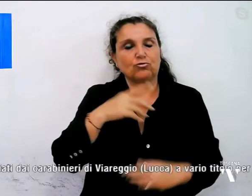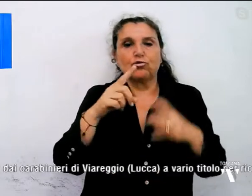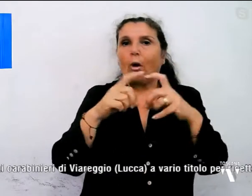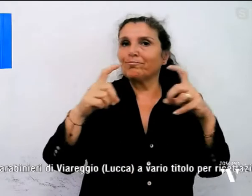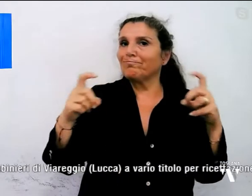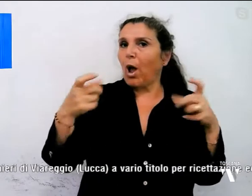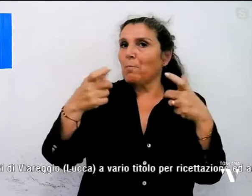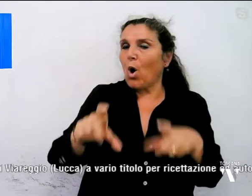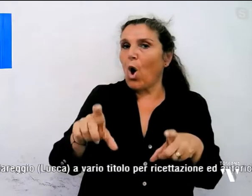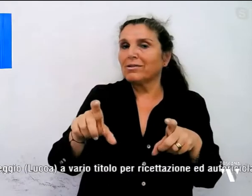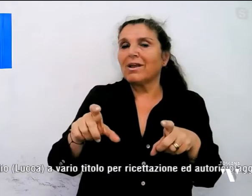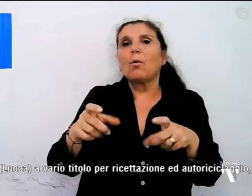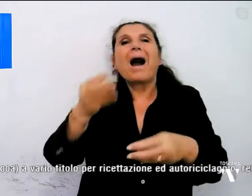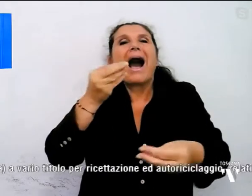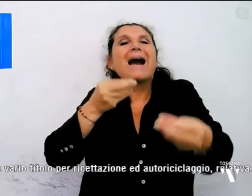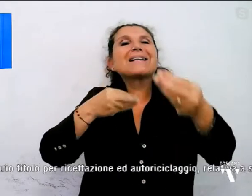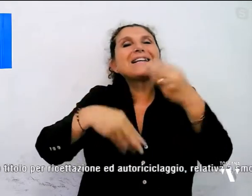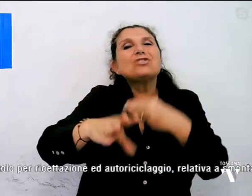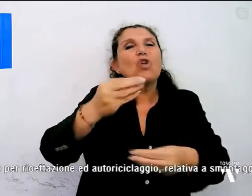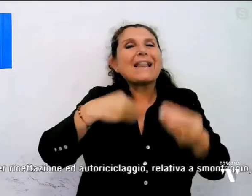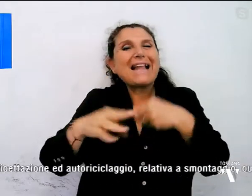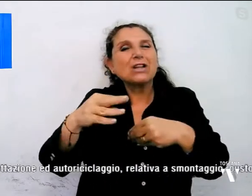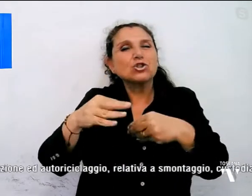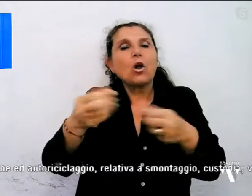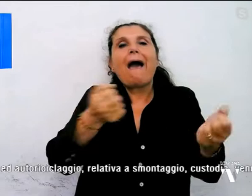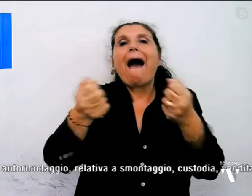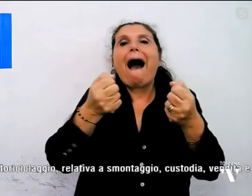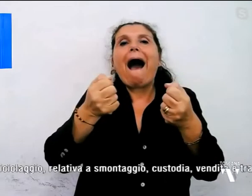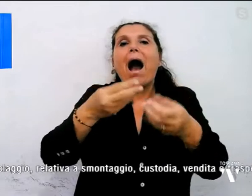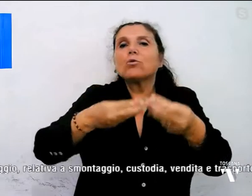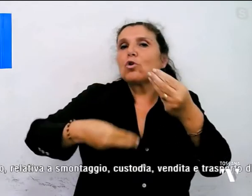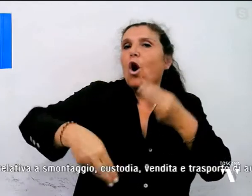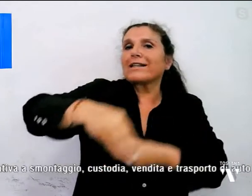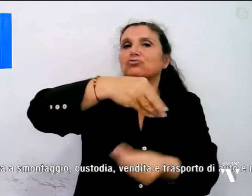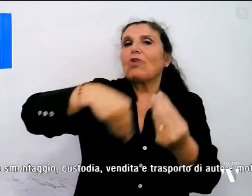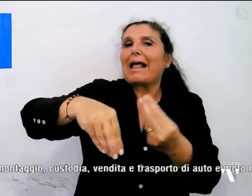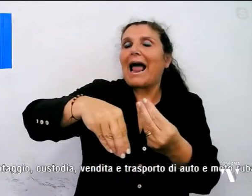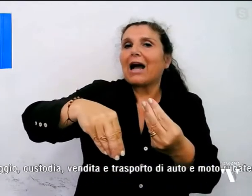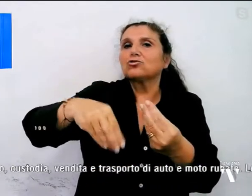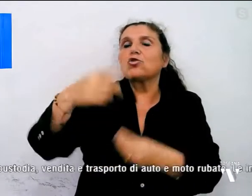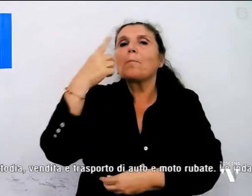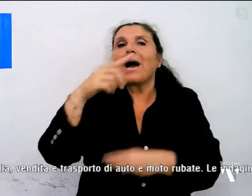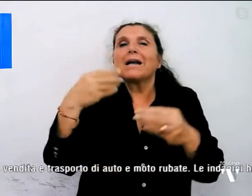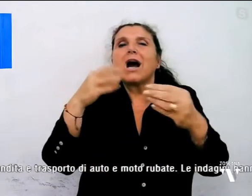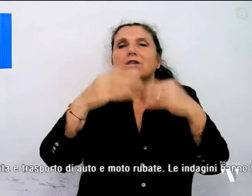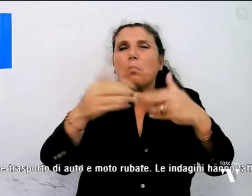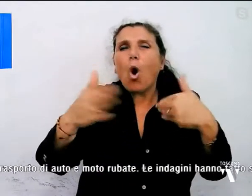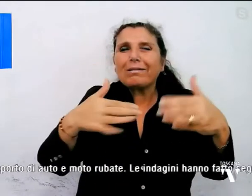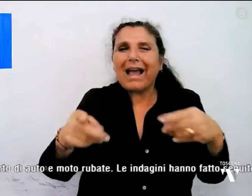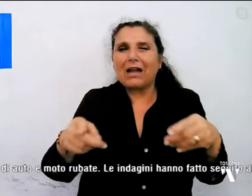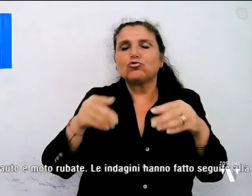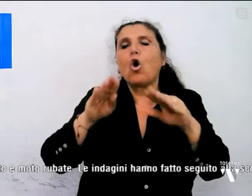ricettazione e autoriciclaggio relativa a smontaggio, custodia,